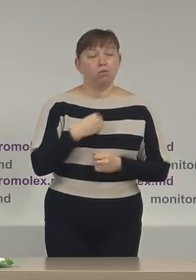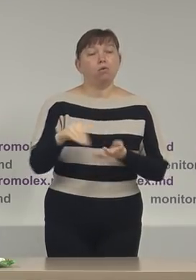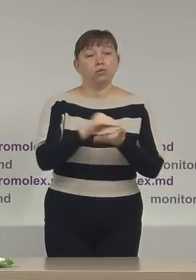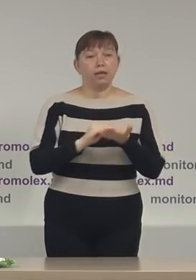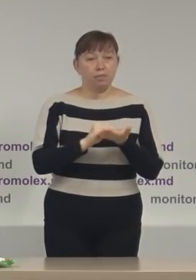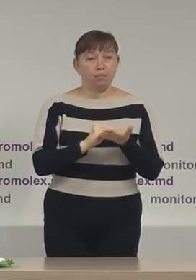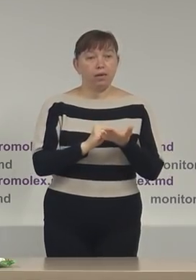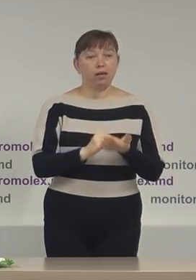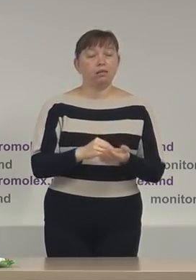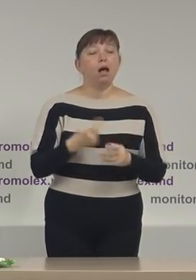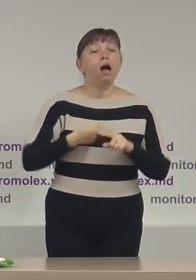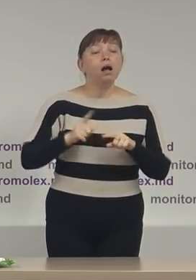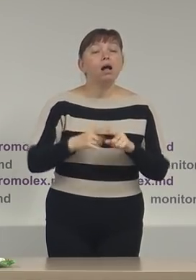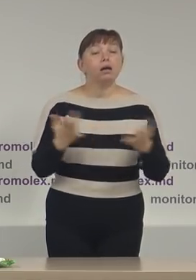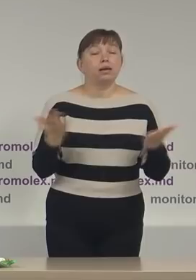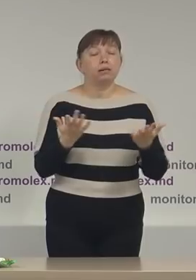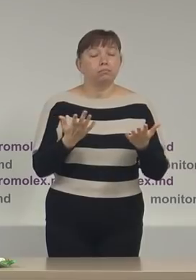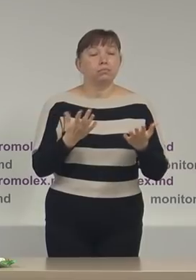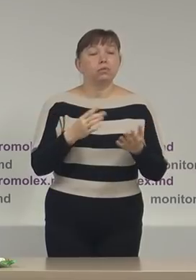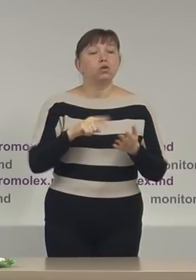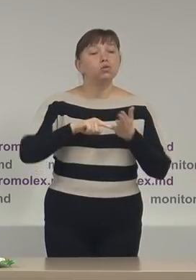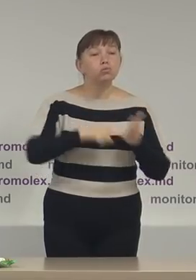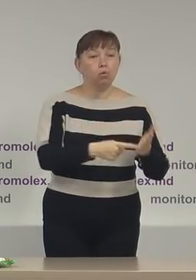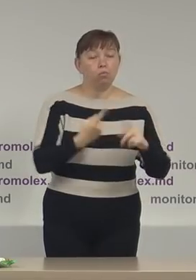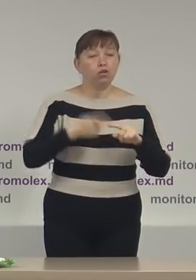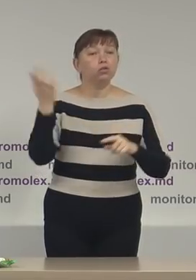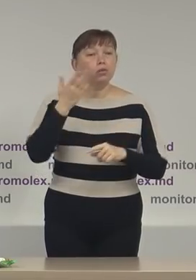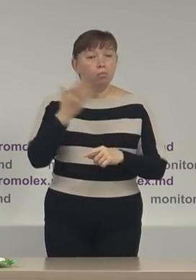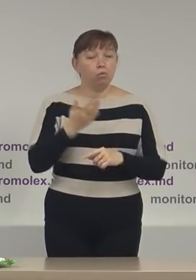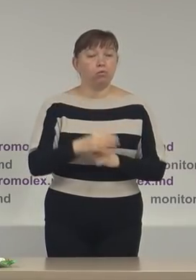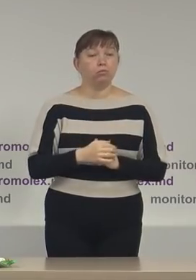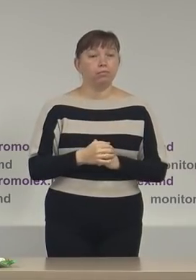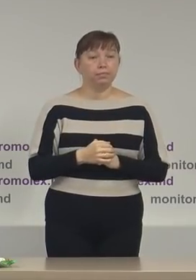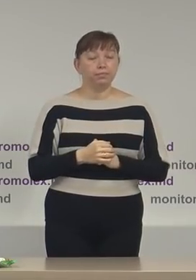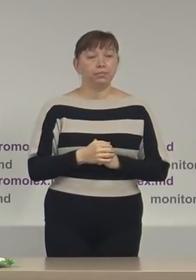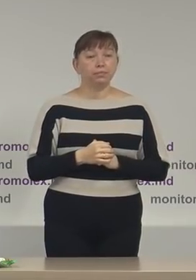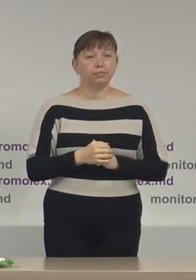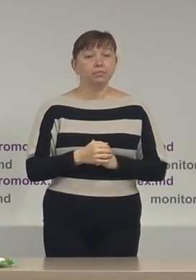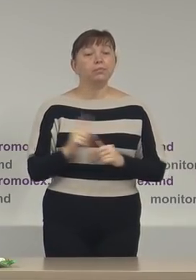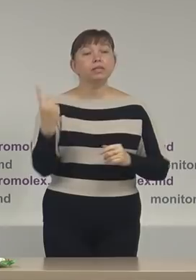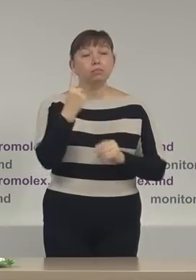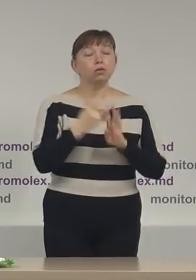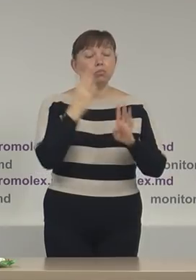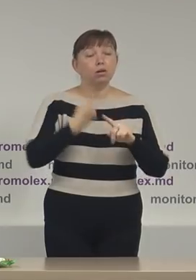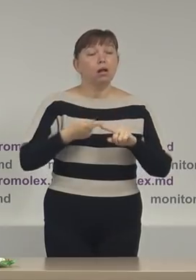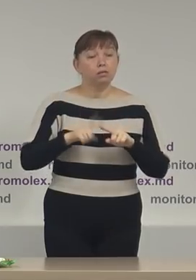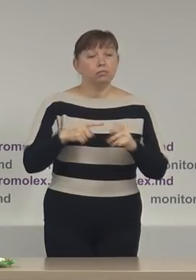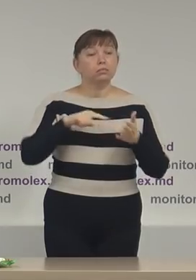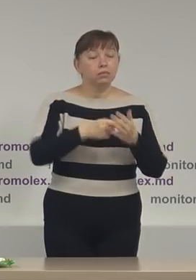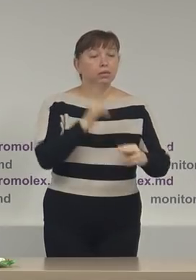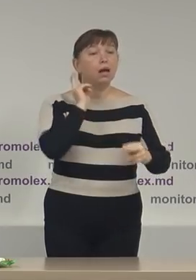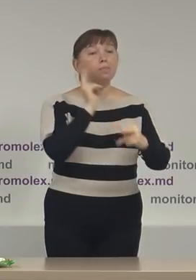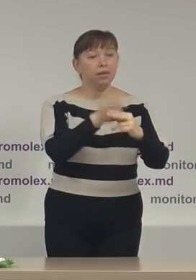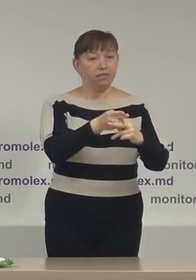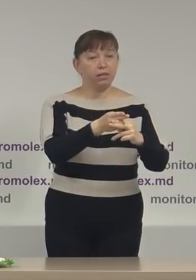care este scopul raportului și raportelor publice elaborate de Promolex. În primul rând, ele au scopul de a preveni